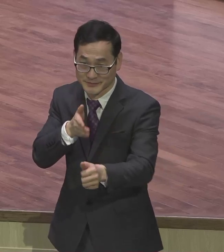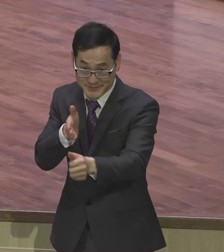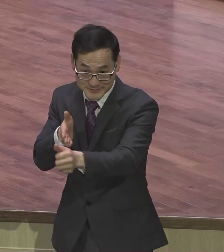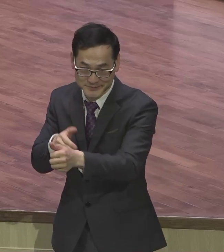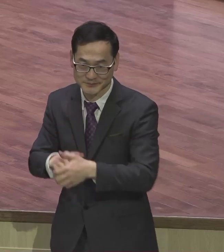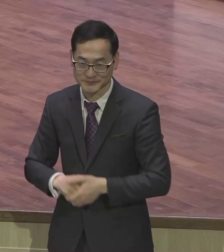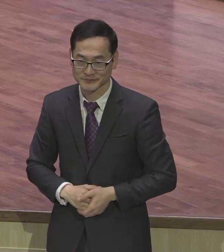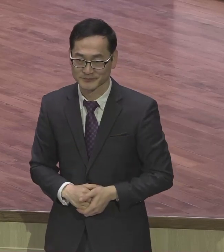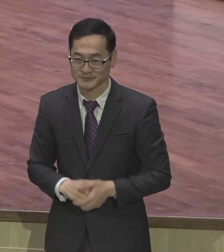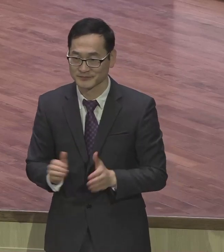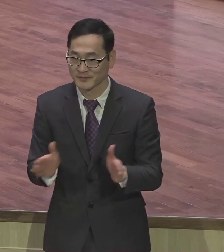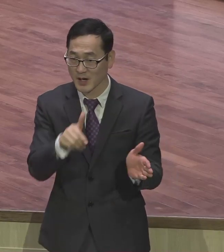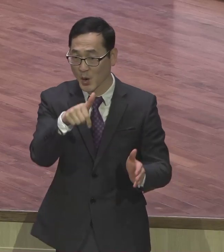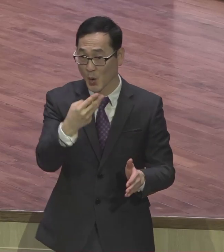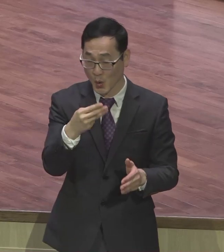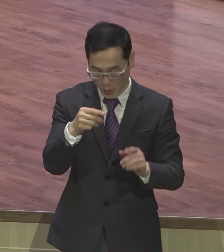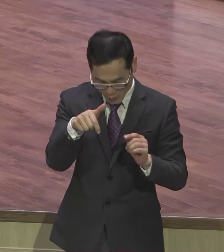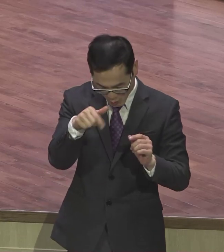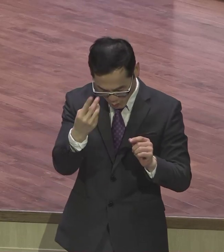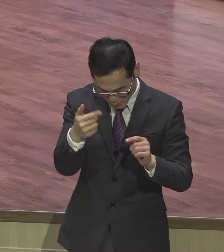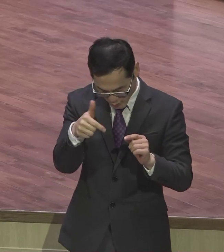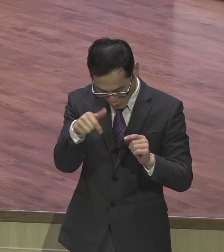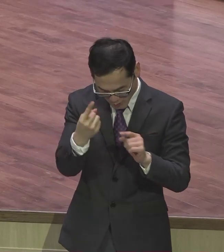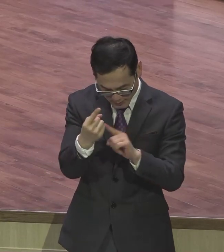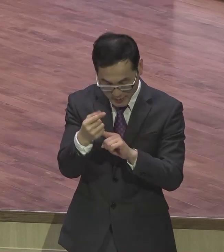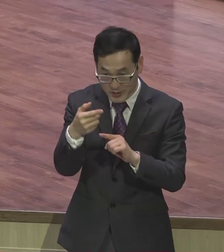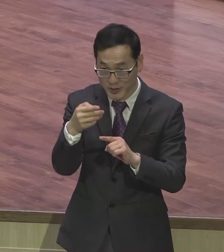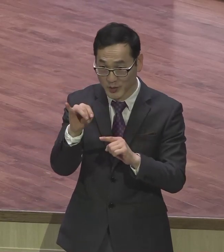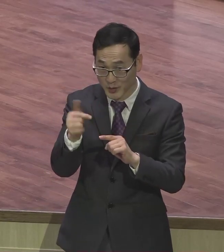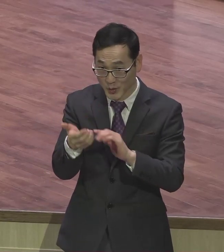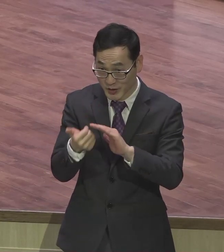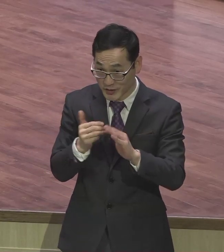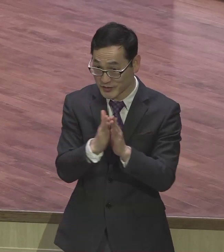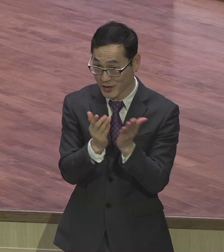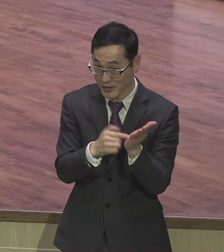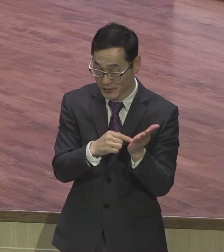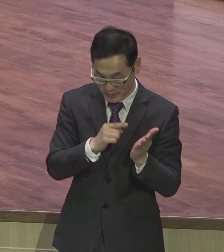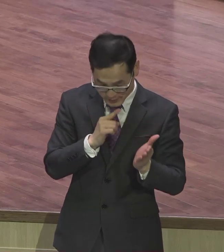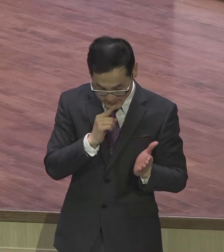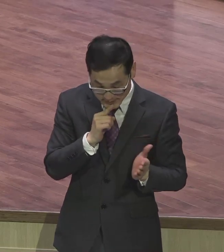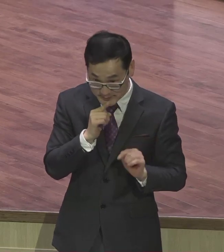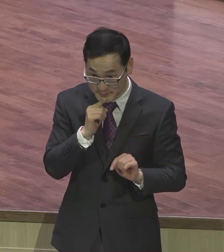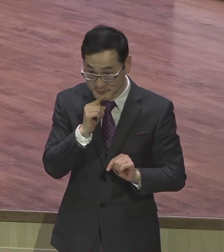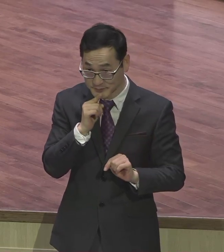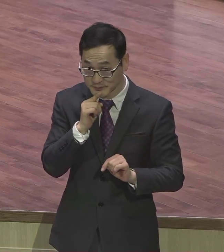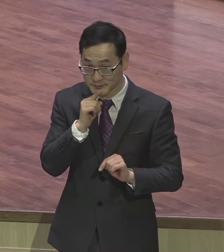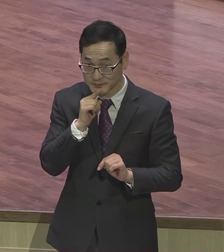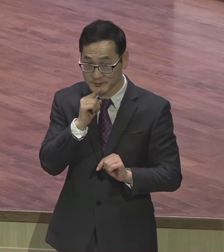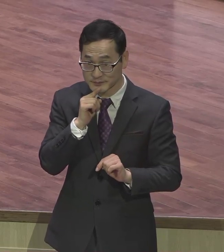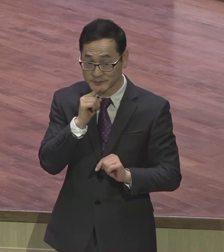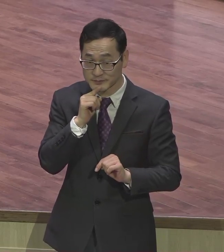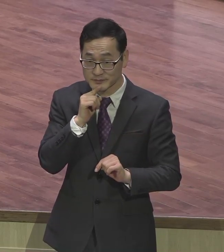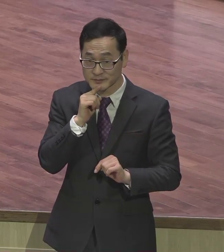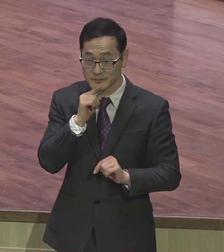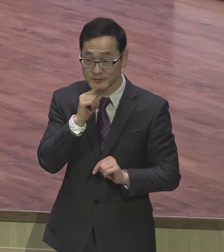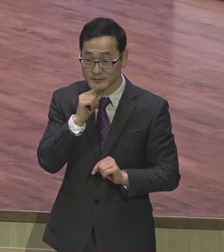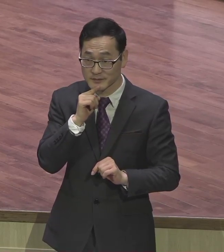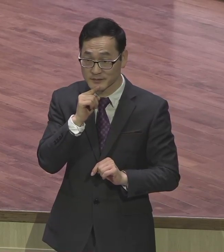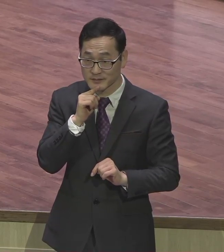오면 사도 바울이 왜 이렇게 되었냐 부활하실 주님을 직접 만나기도 했지만 이 골드 후서 12장에